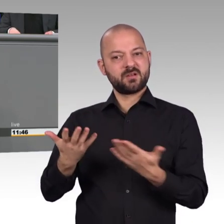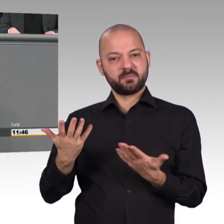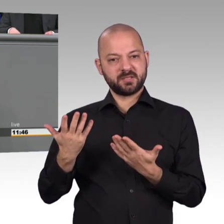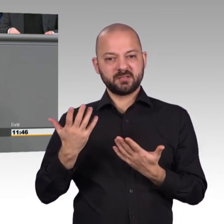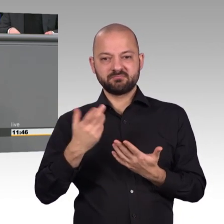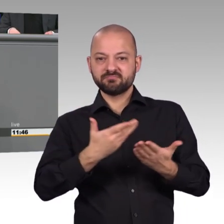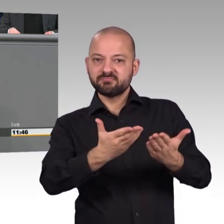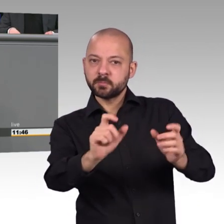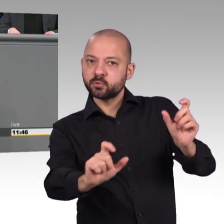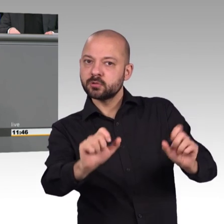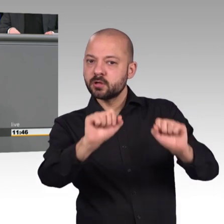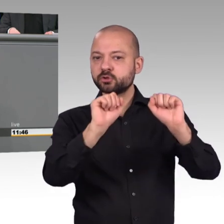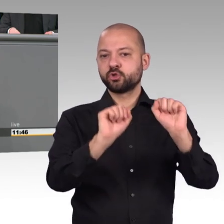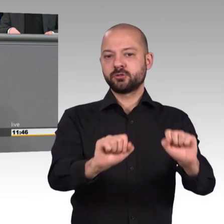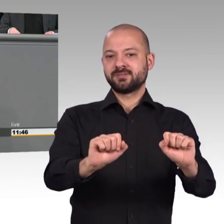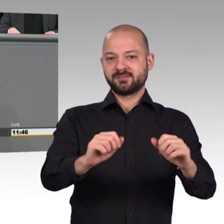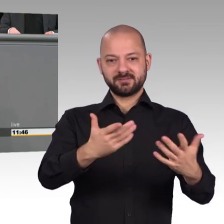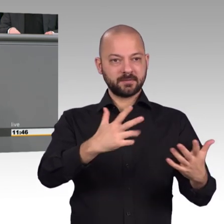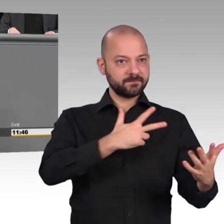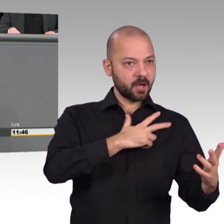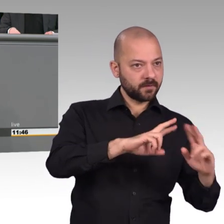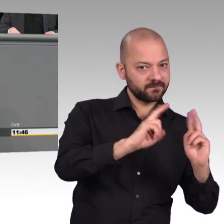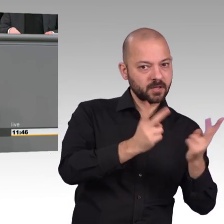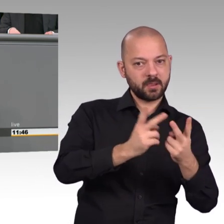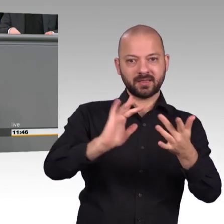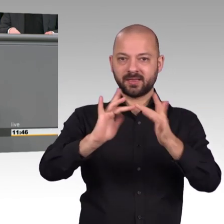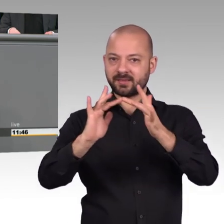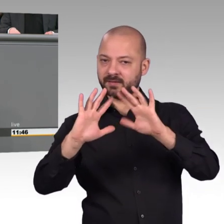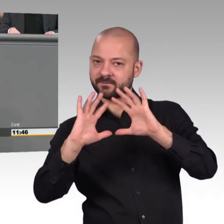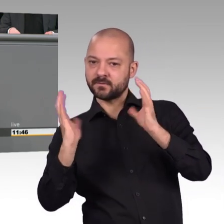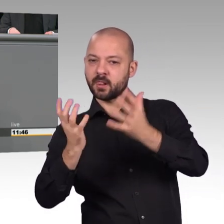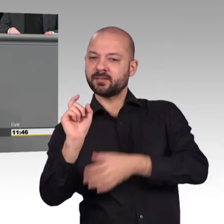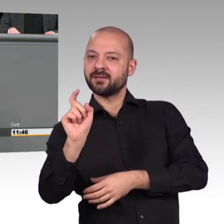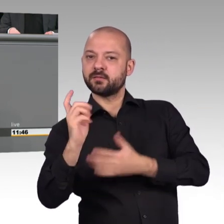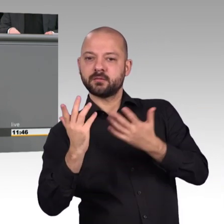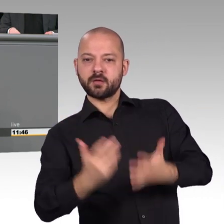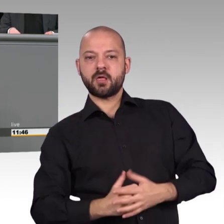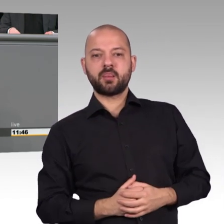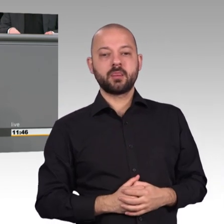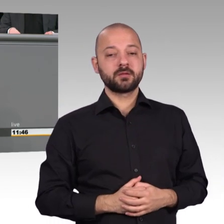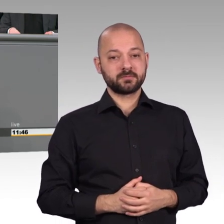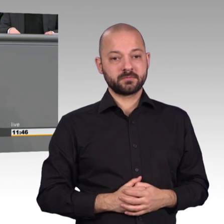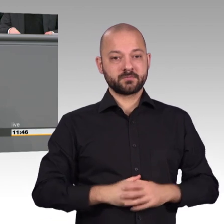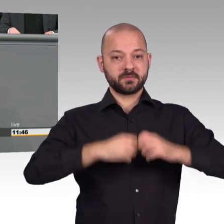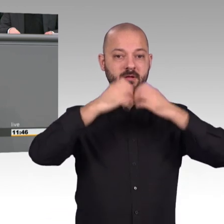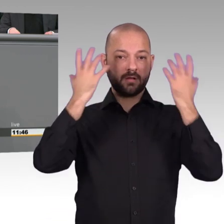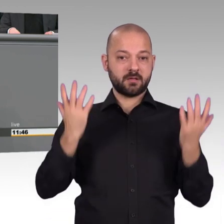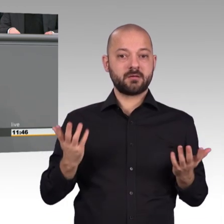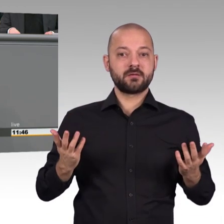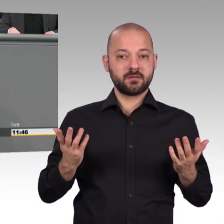aufzuklären oder zu verhindern. Wer mehr Verschlüsselung fordert, der muss auch immer die damit einhergehenden Nachteile für unsere